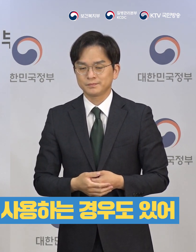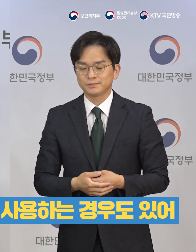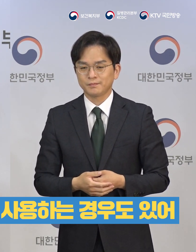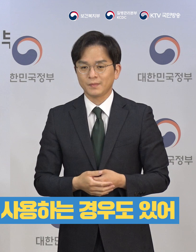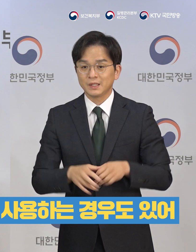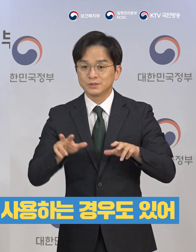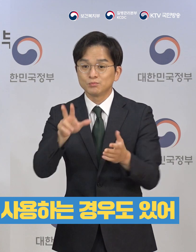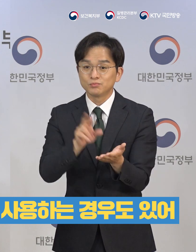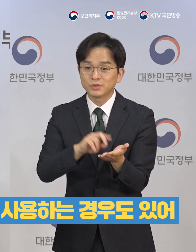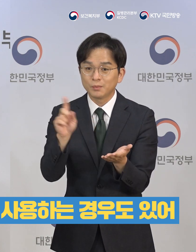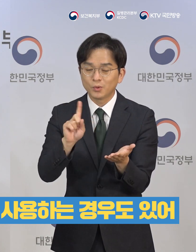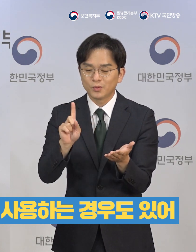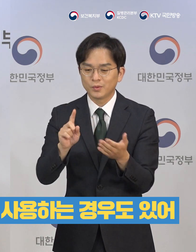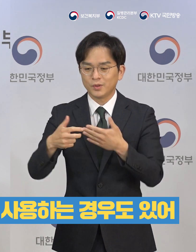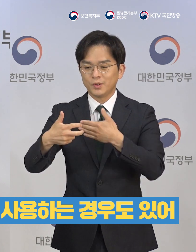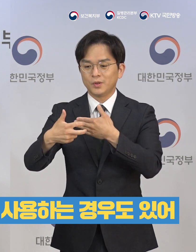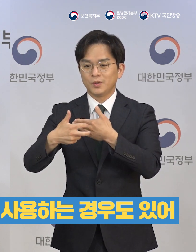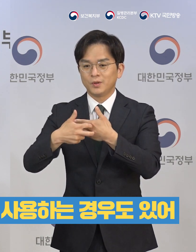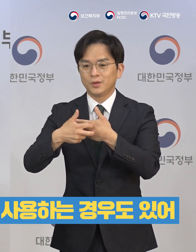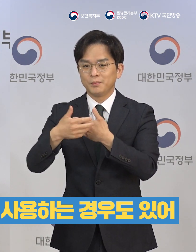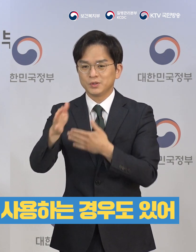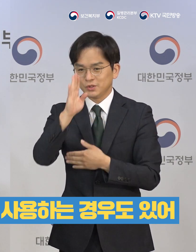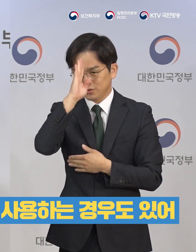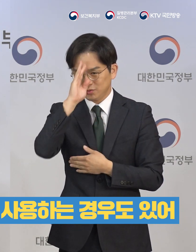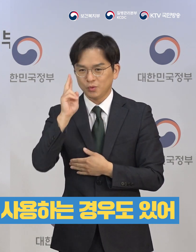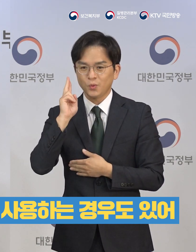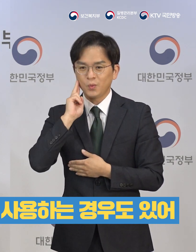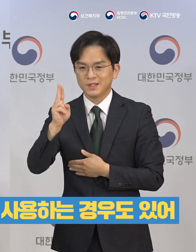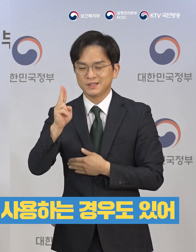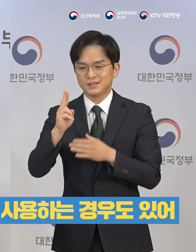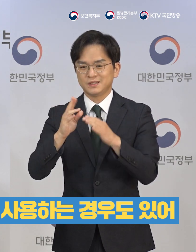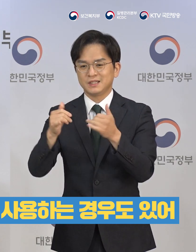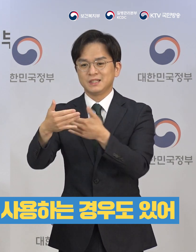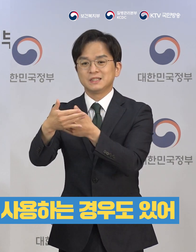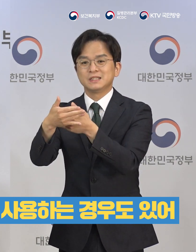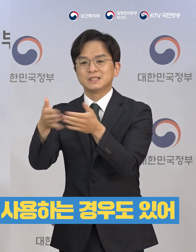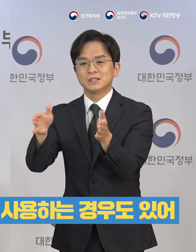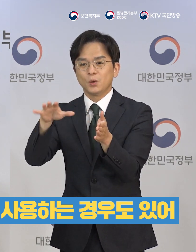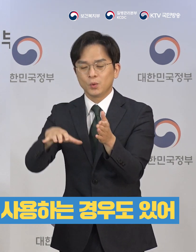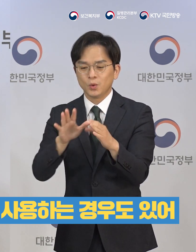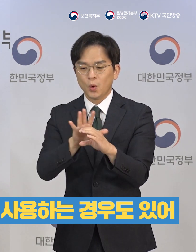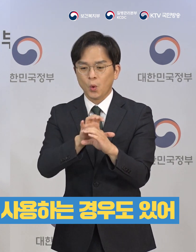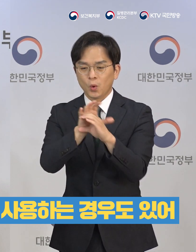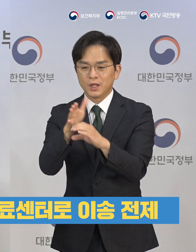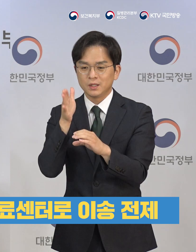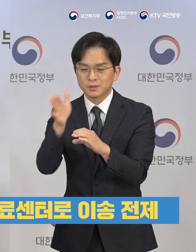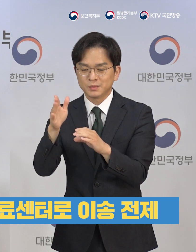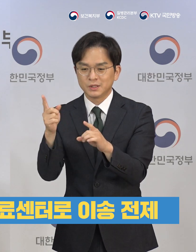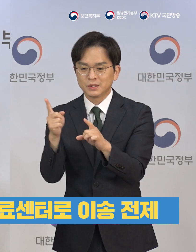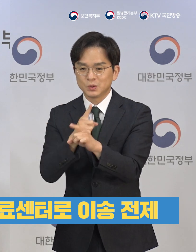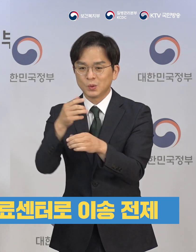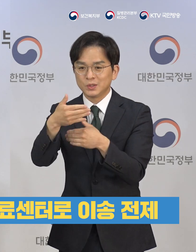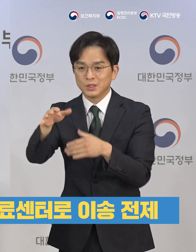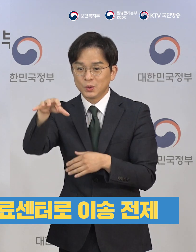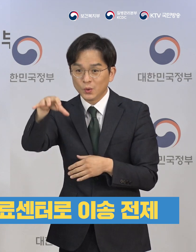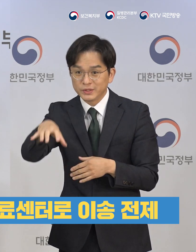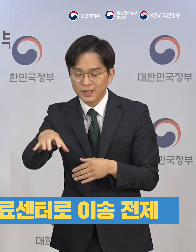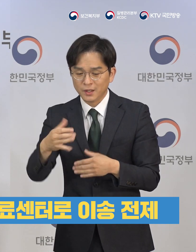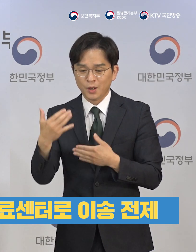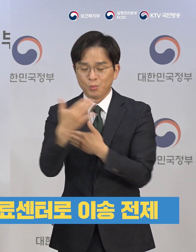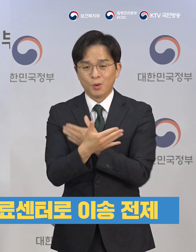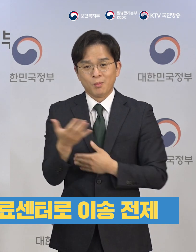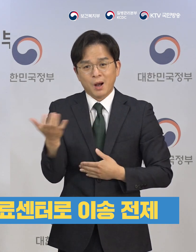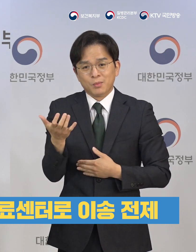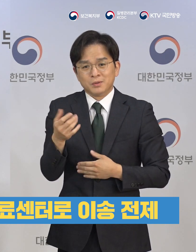바로 중환자가 많아졌을 때 바로 사용할 수 없는 그런 한계가 있습니다. 그래서 중환자실을 차지하고 있는